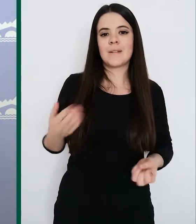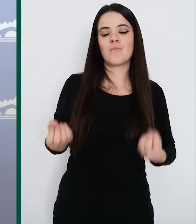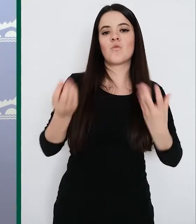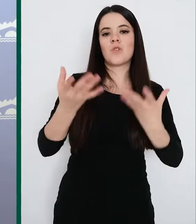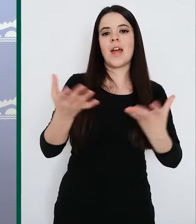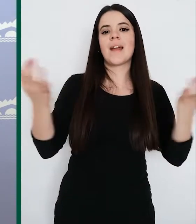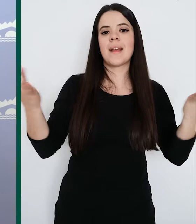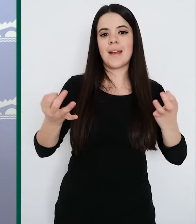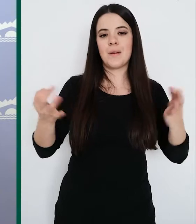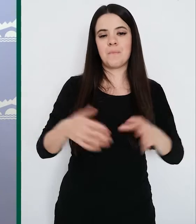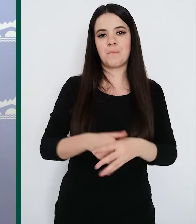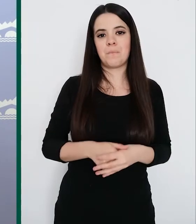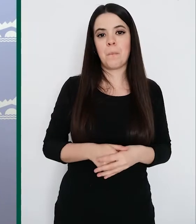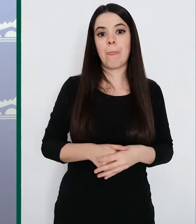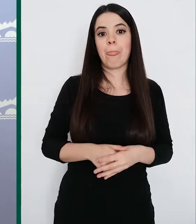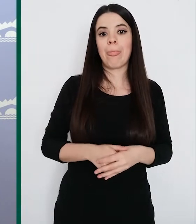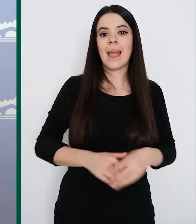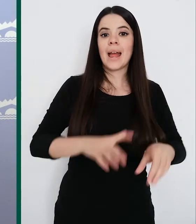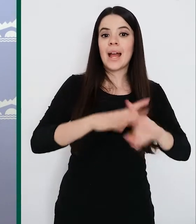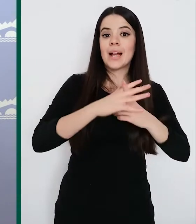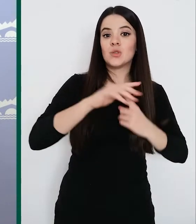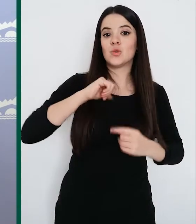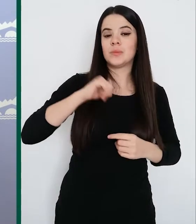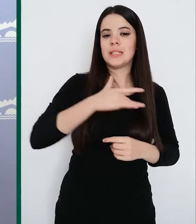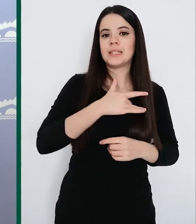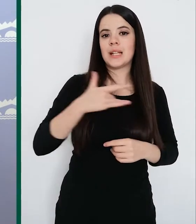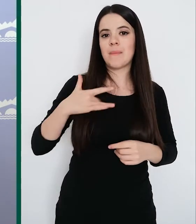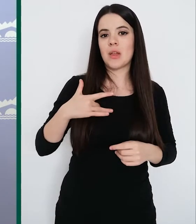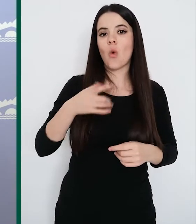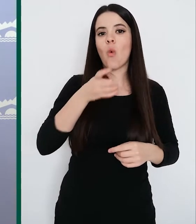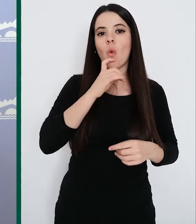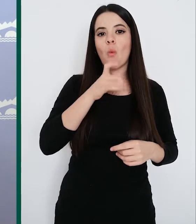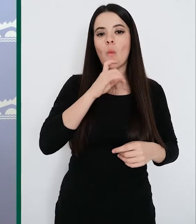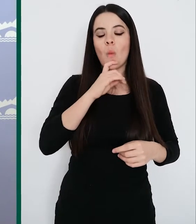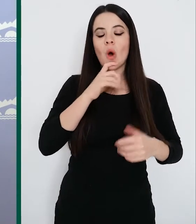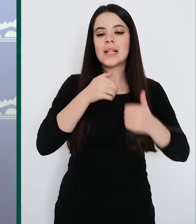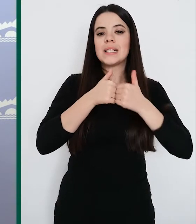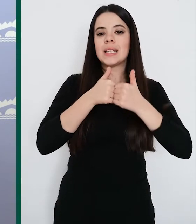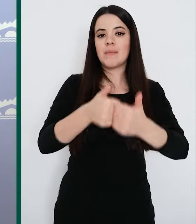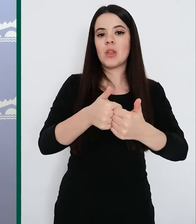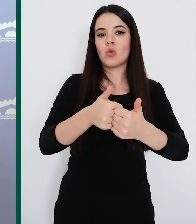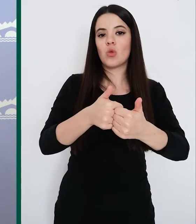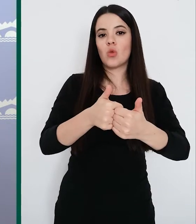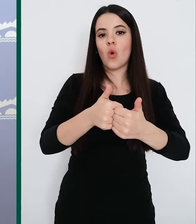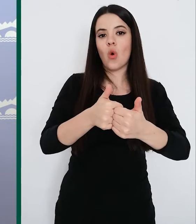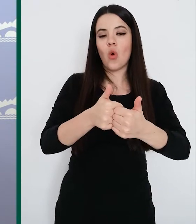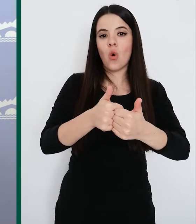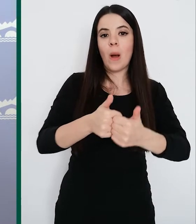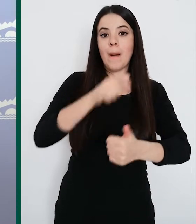en el caso en concreto del Hospital San Pedro, cómo se realiza el seguimiento a esos pacientes que